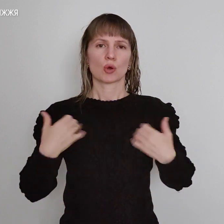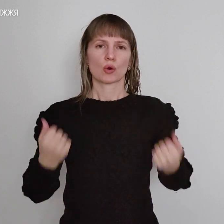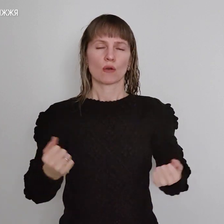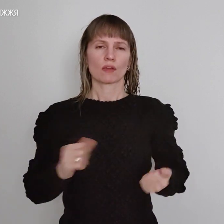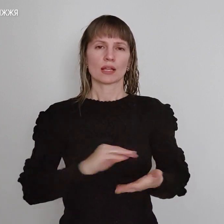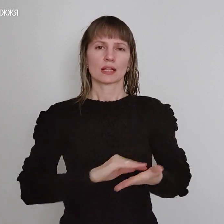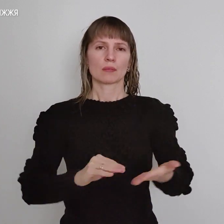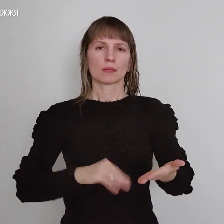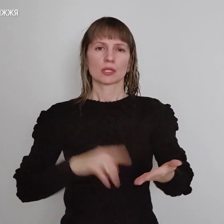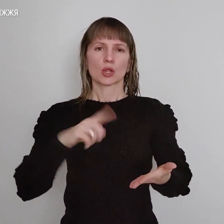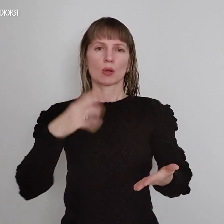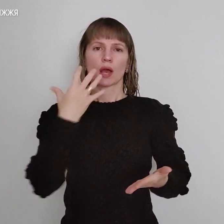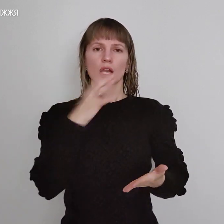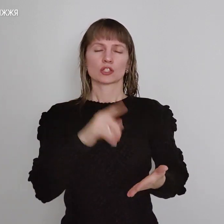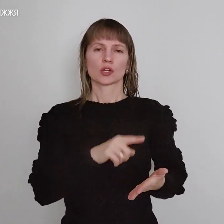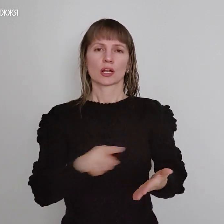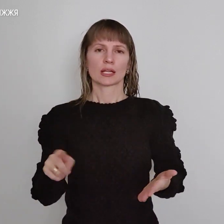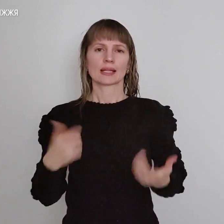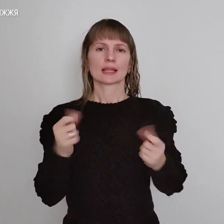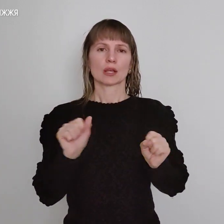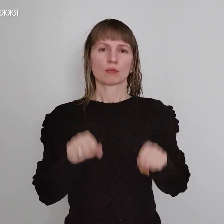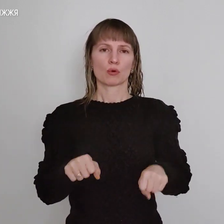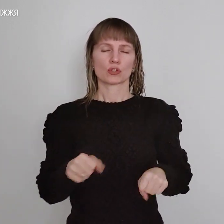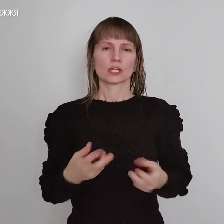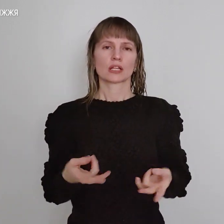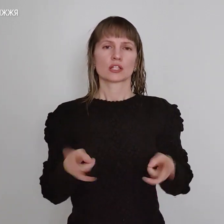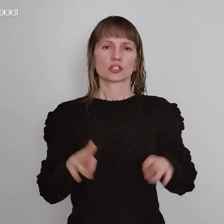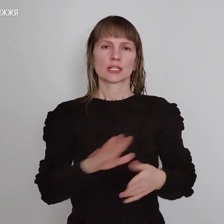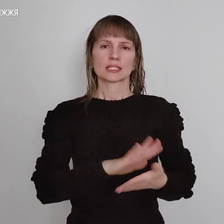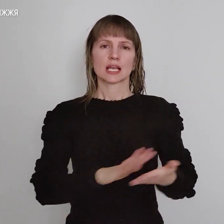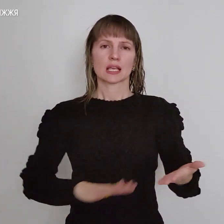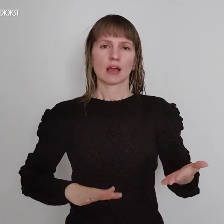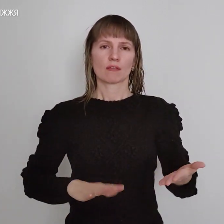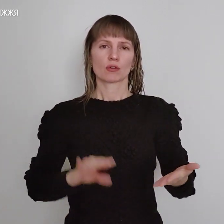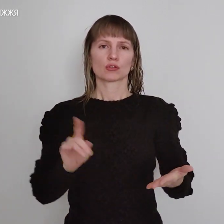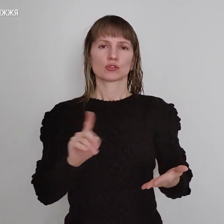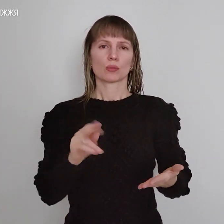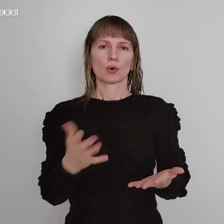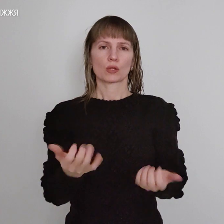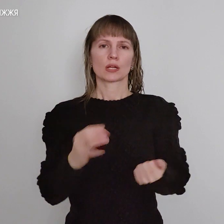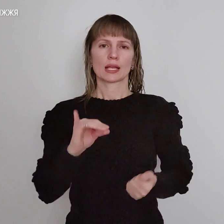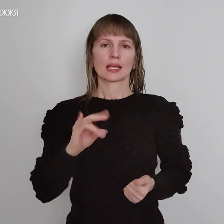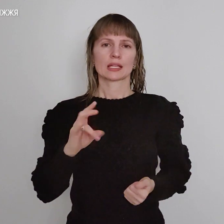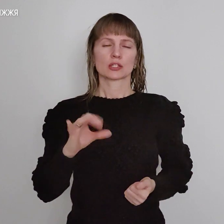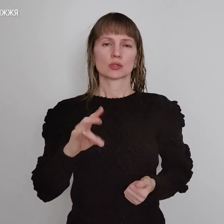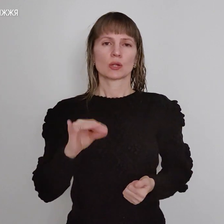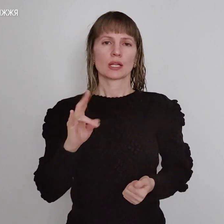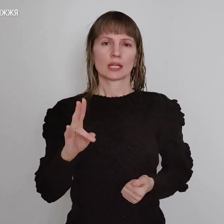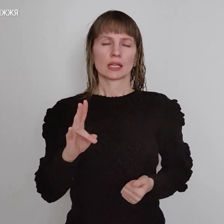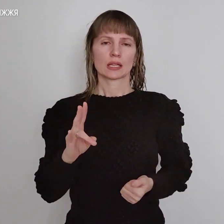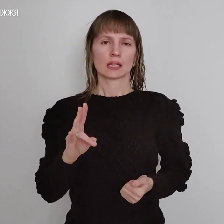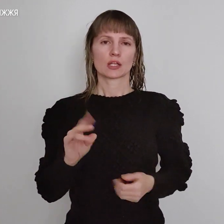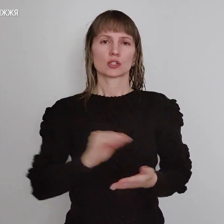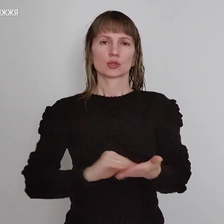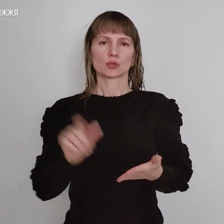опублікований номер гарячої лінії, де можна лишати заявку, аби отримати інсулінну. Журналісти Суспільного